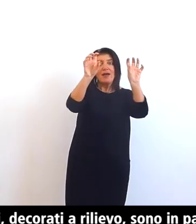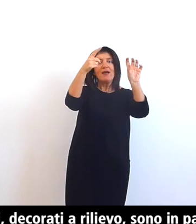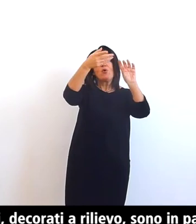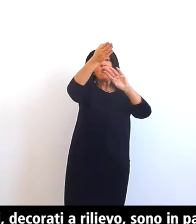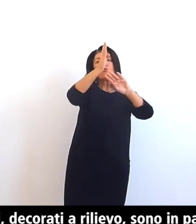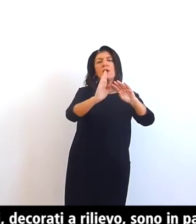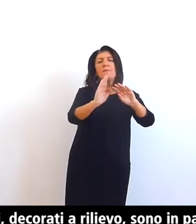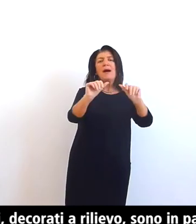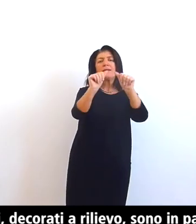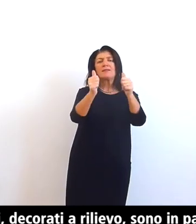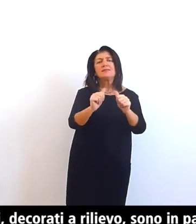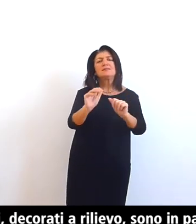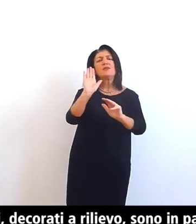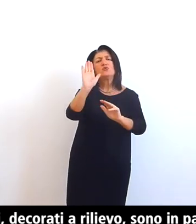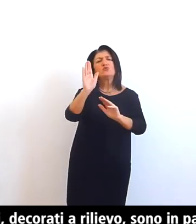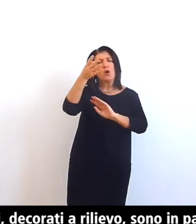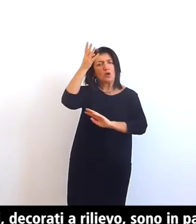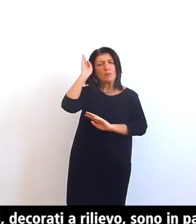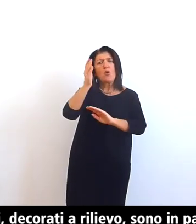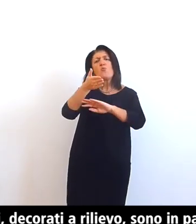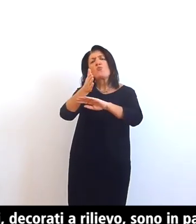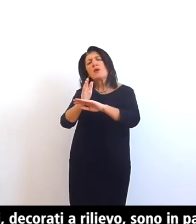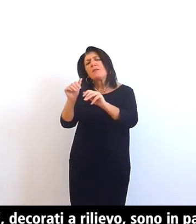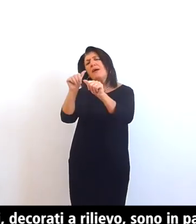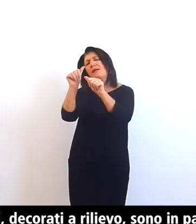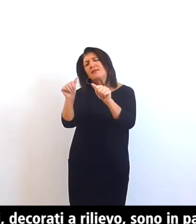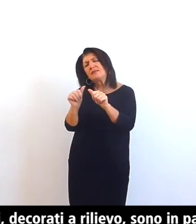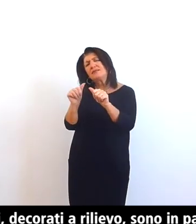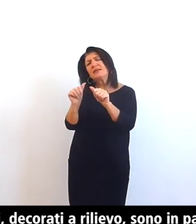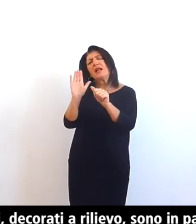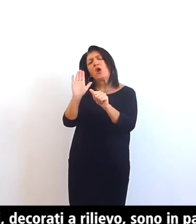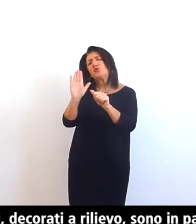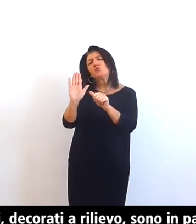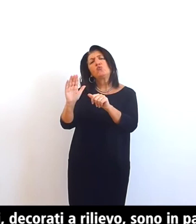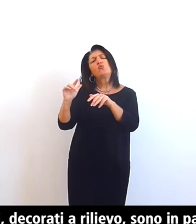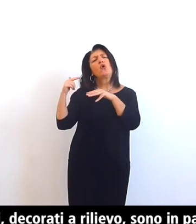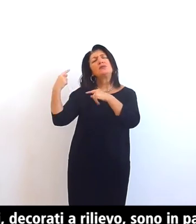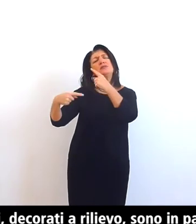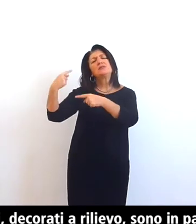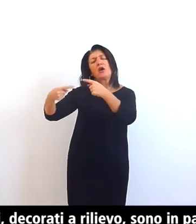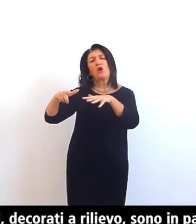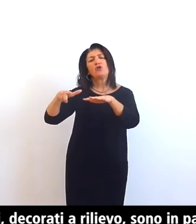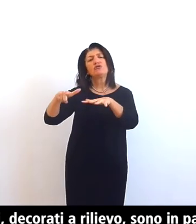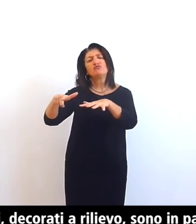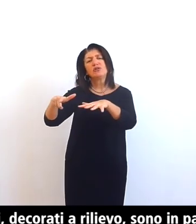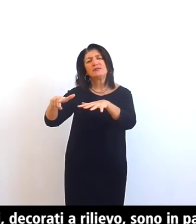fattura romanica e in parte rifacimenti del XVII secolo motivi ad